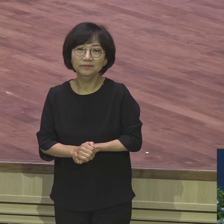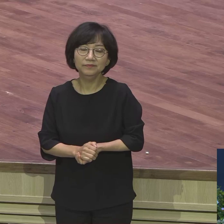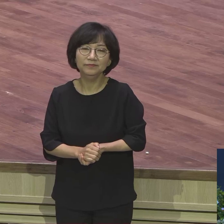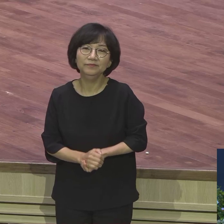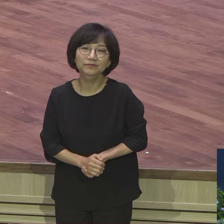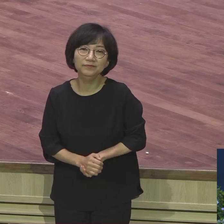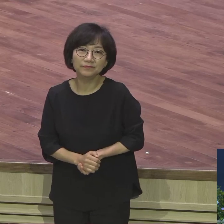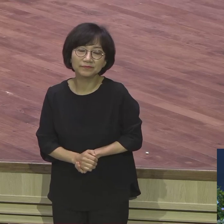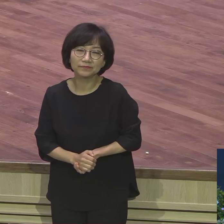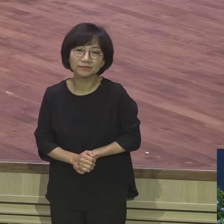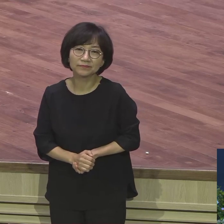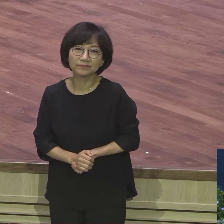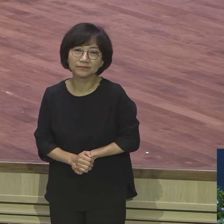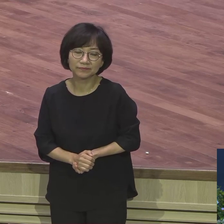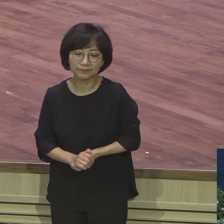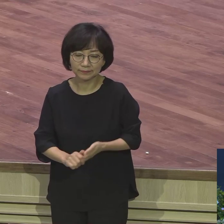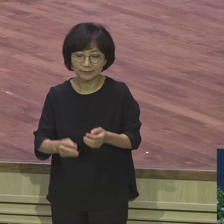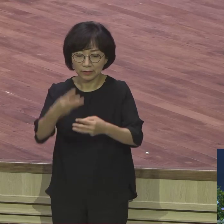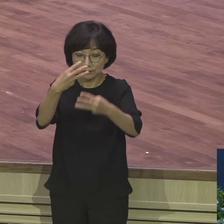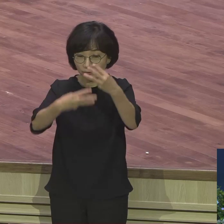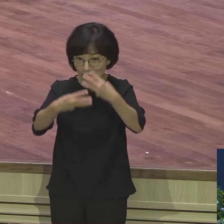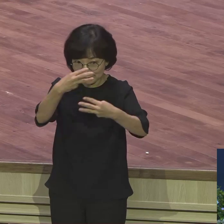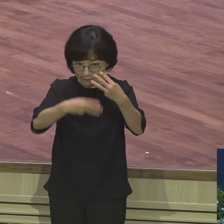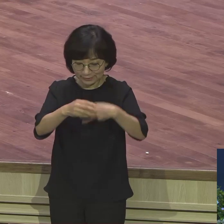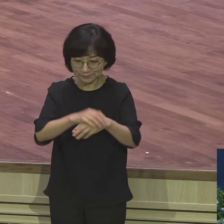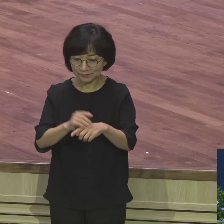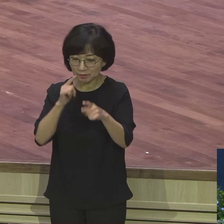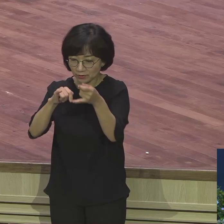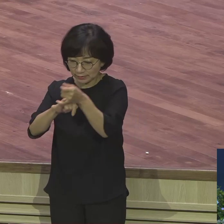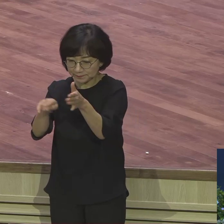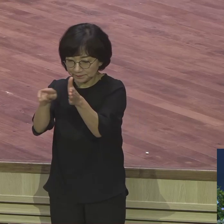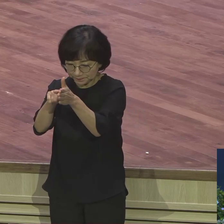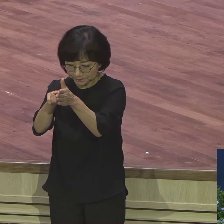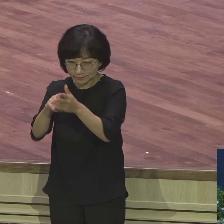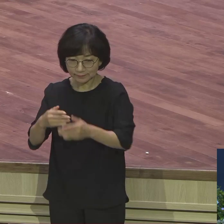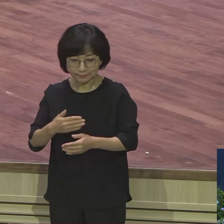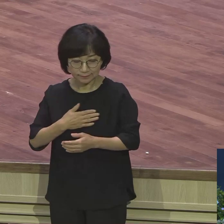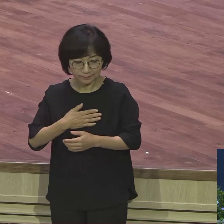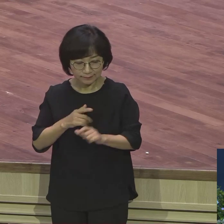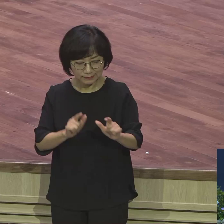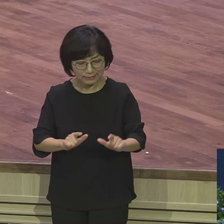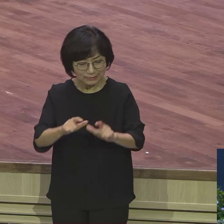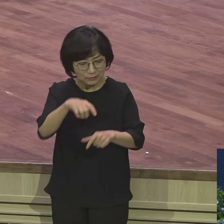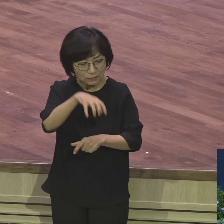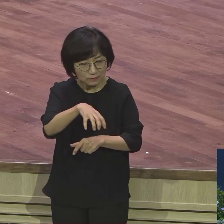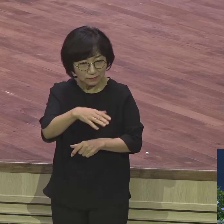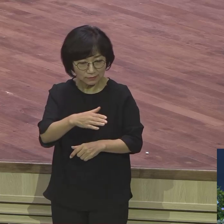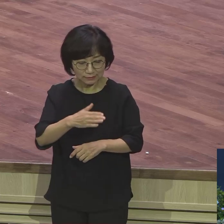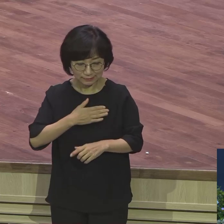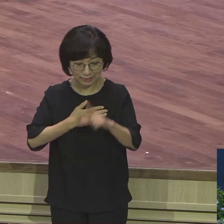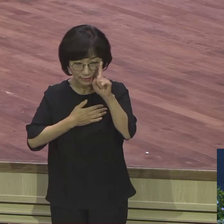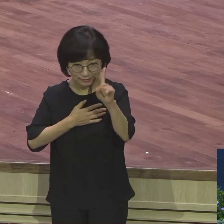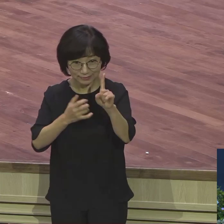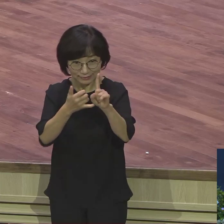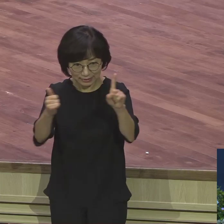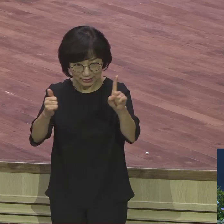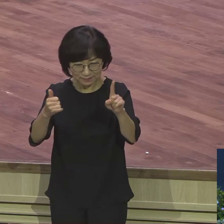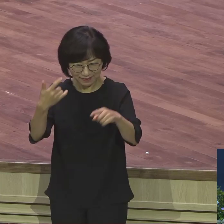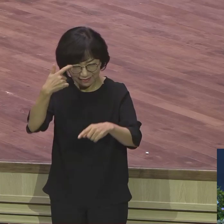은약적 비전을 붙잡고 내가 살고 있는 현장에 나 하나가 정말 틀을 바꾸면 모두 환경의 틀이